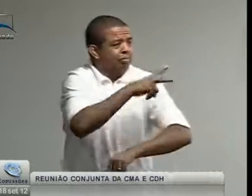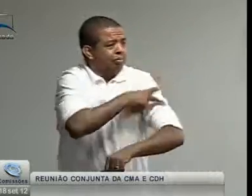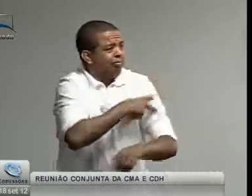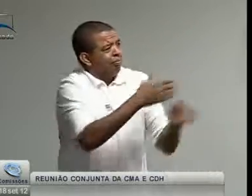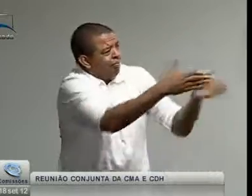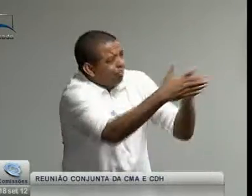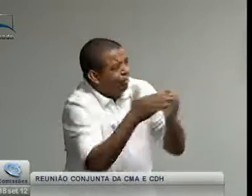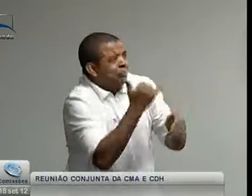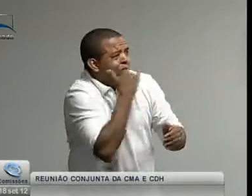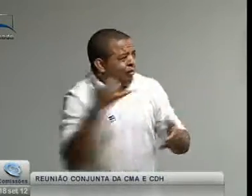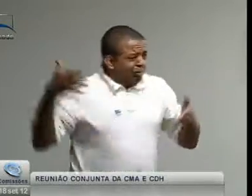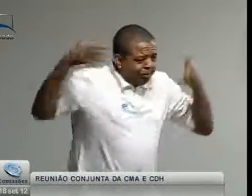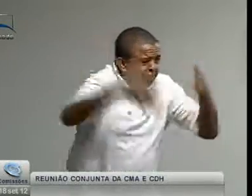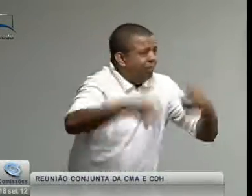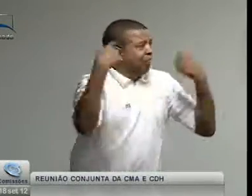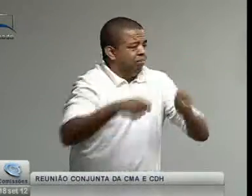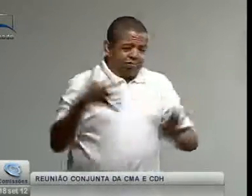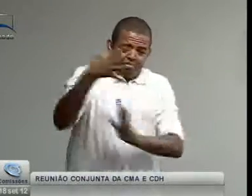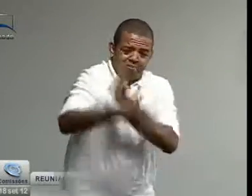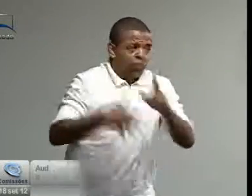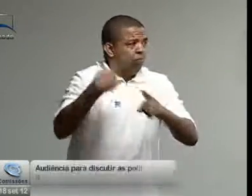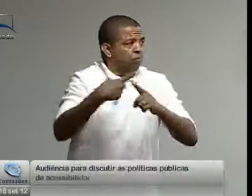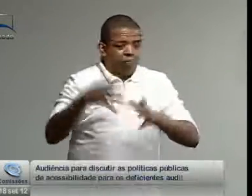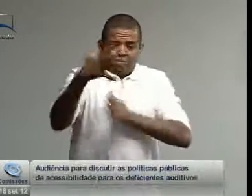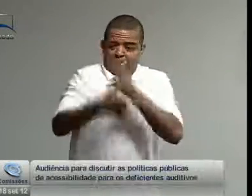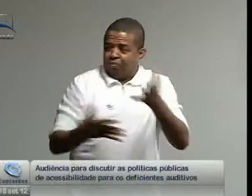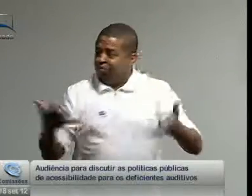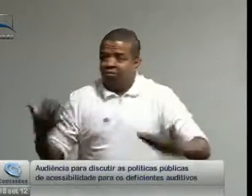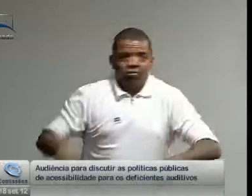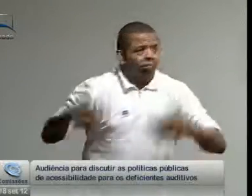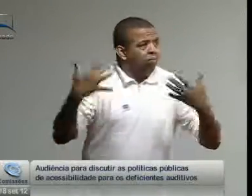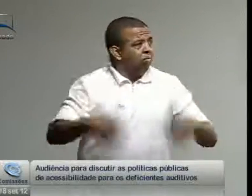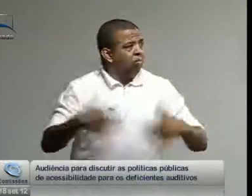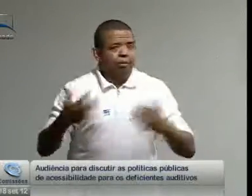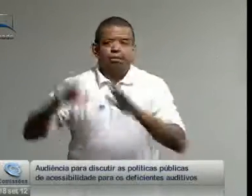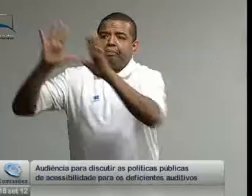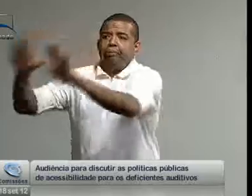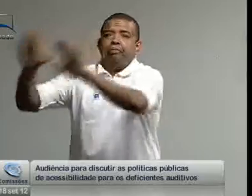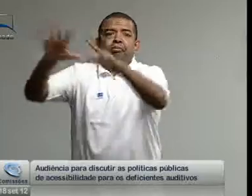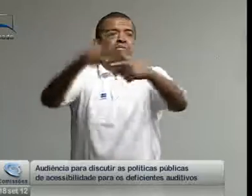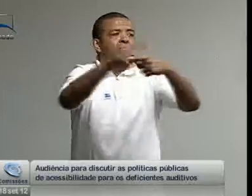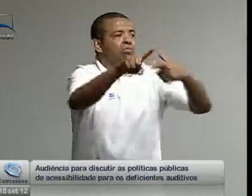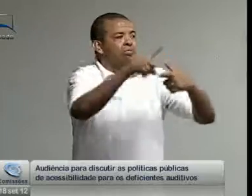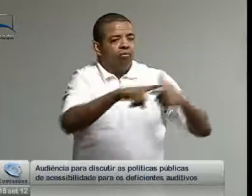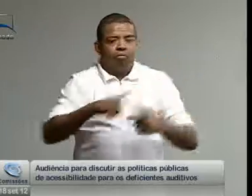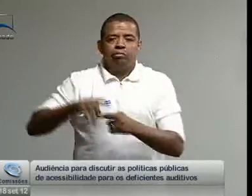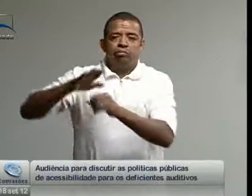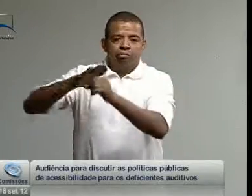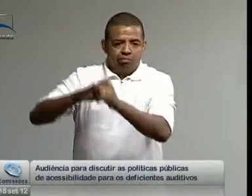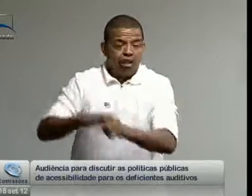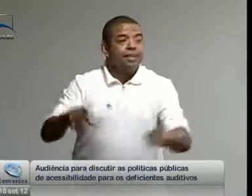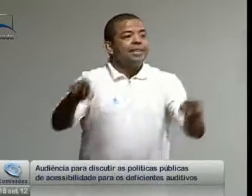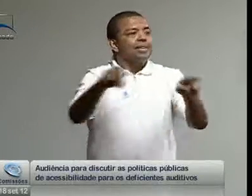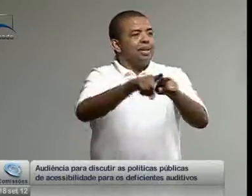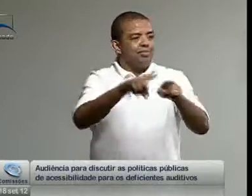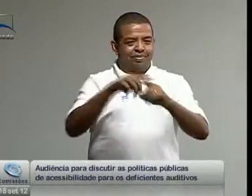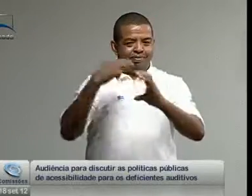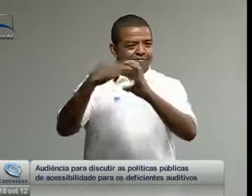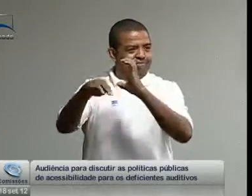consideração. Por exemplo, quando no emprego o chefe chama a gente para alguma coisa, como que nós vamos fazer para comunicar? Então, estamos sendo jogados